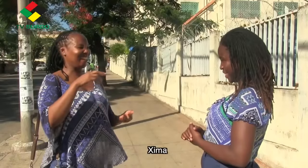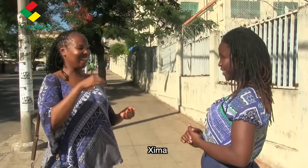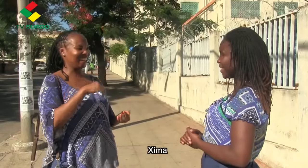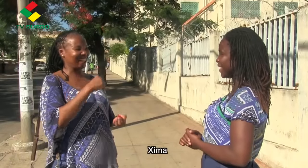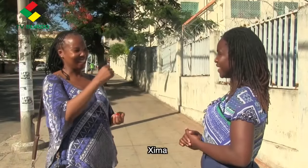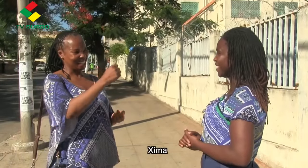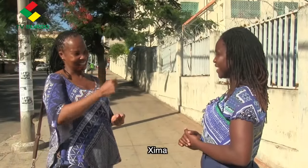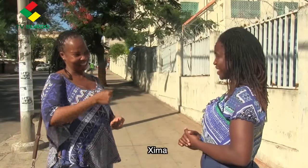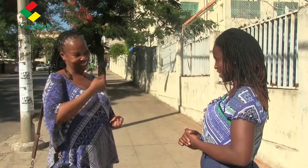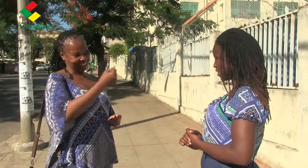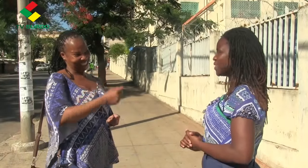Xima.